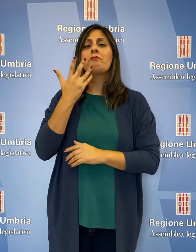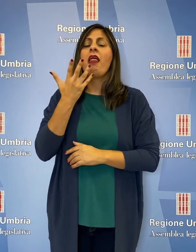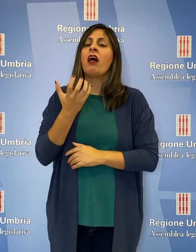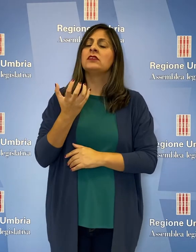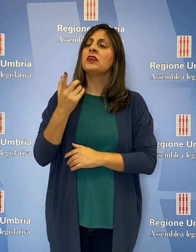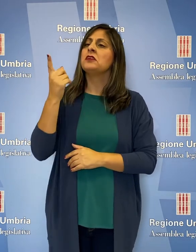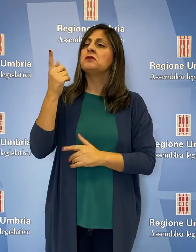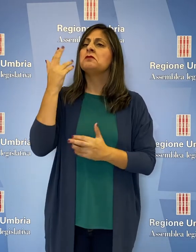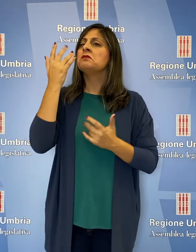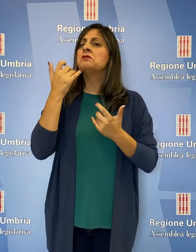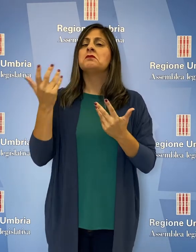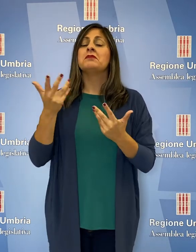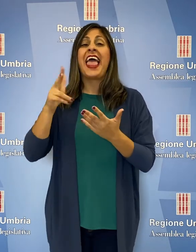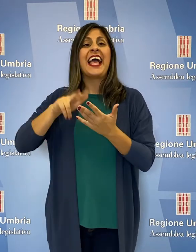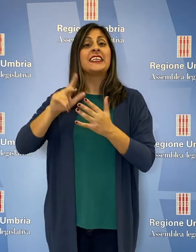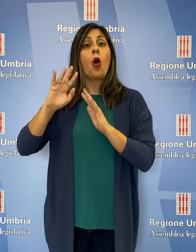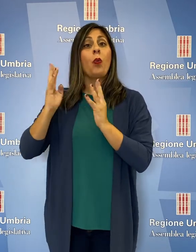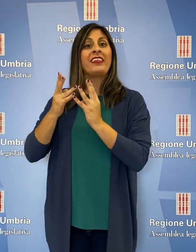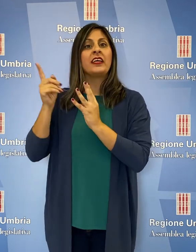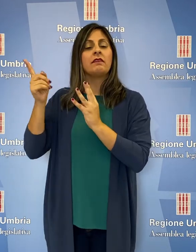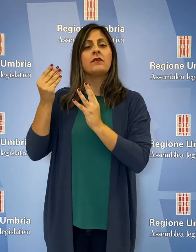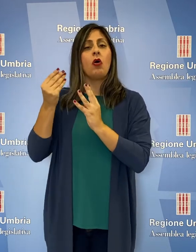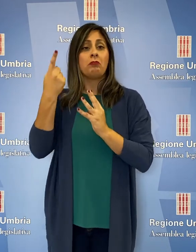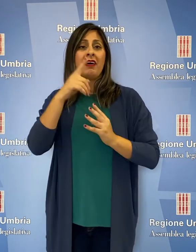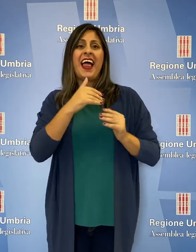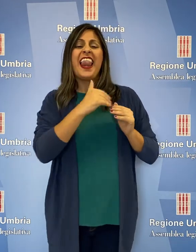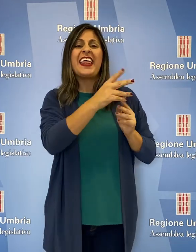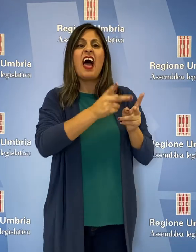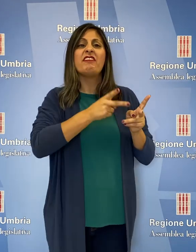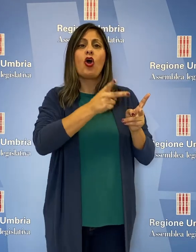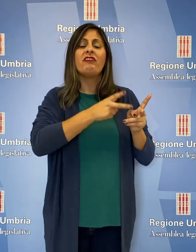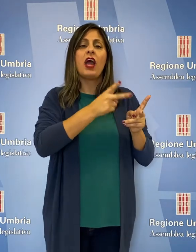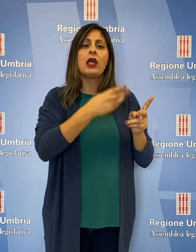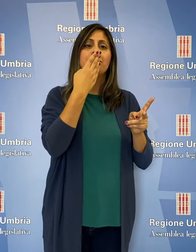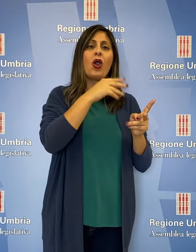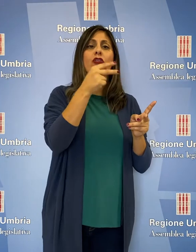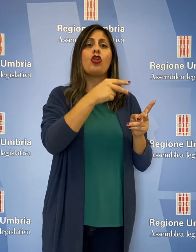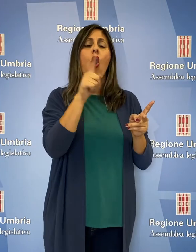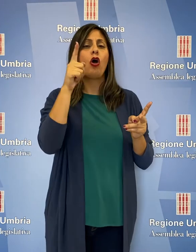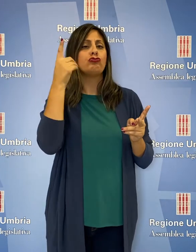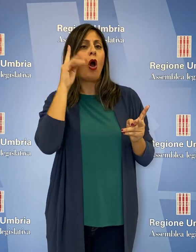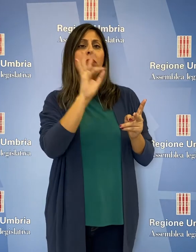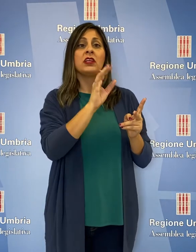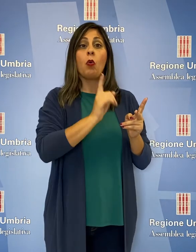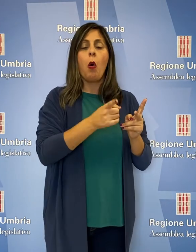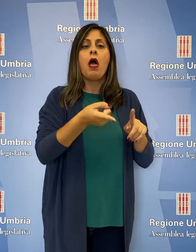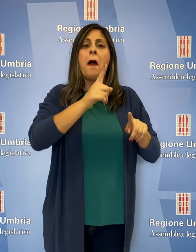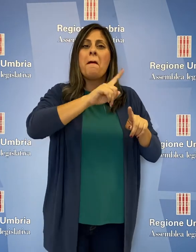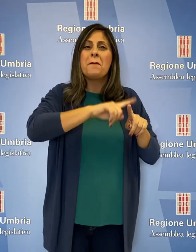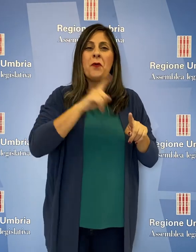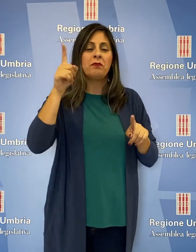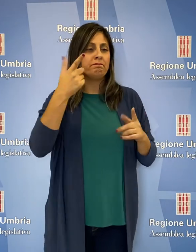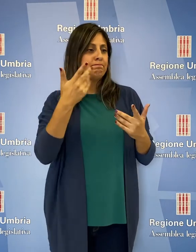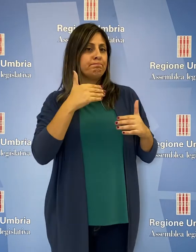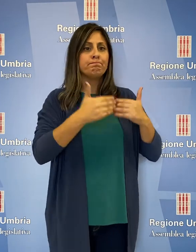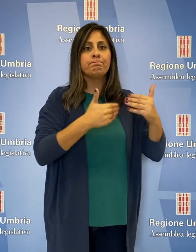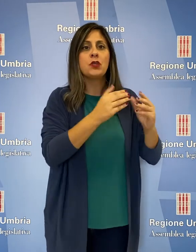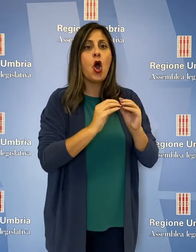Enrico Melasecchi e gli intendimenti dell'esecutivo circa la ex linea ferroviaria Spoleto-Norcia e quali azioni si intende mettere in campo